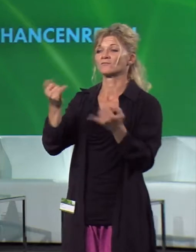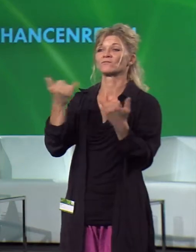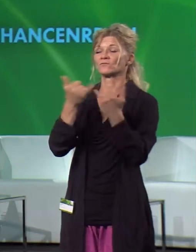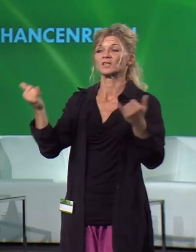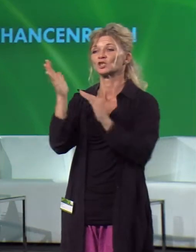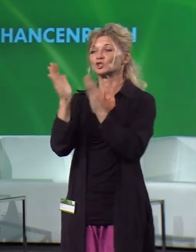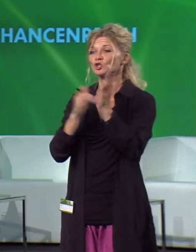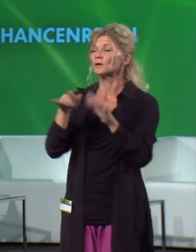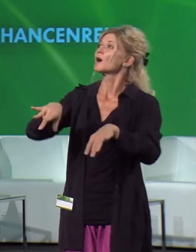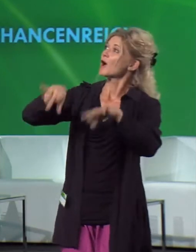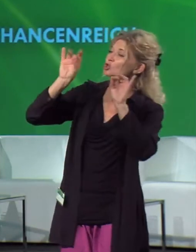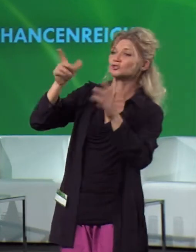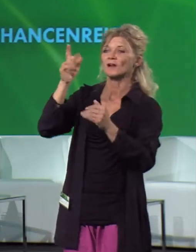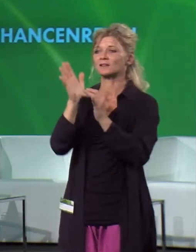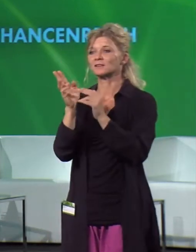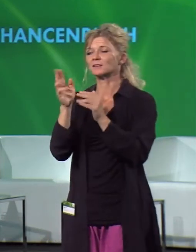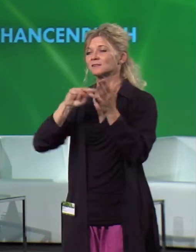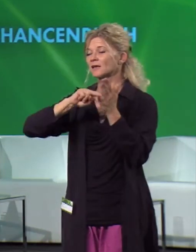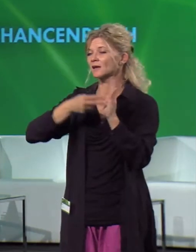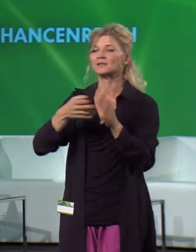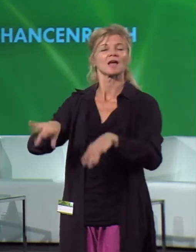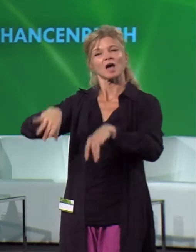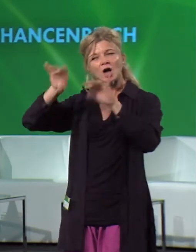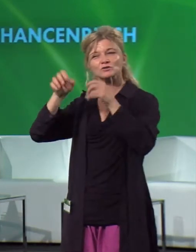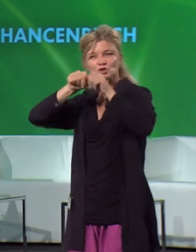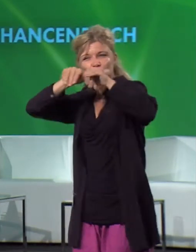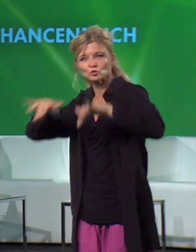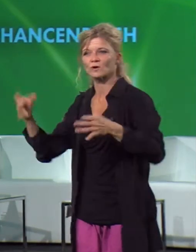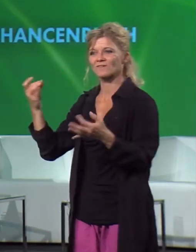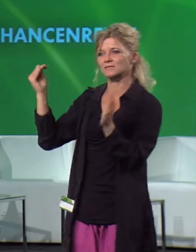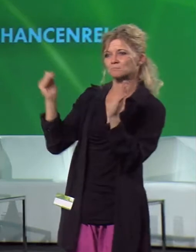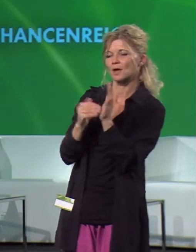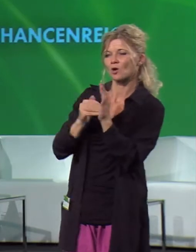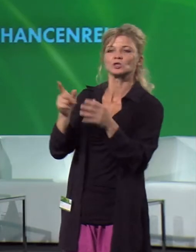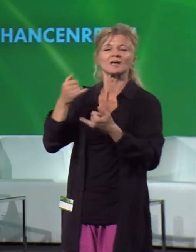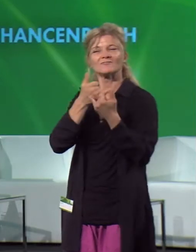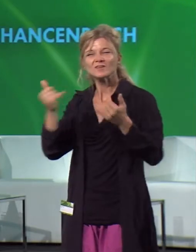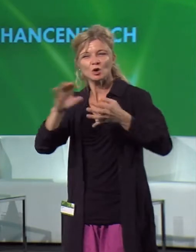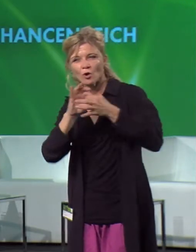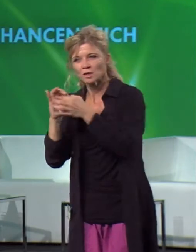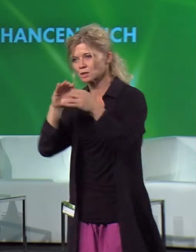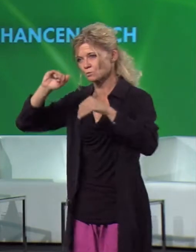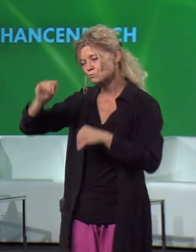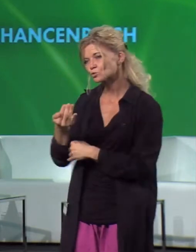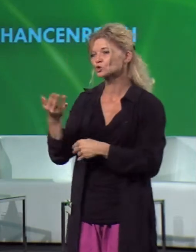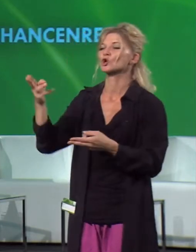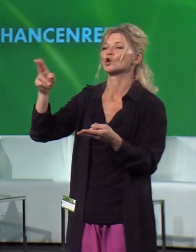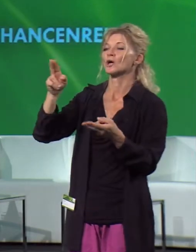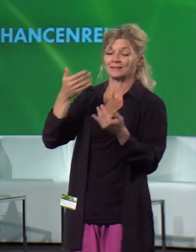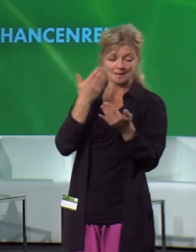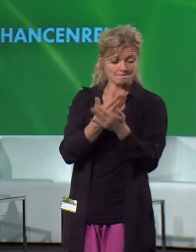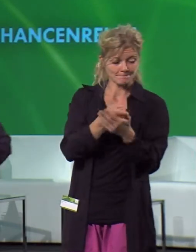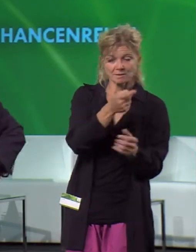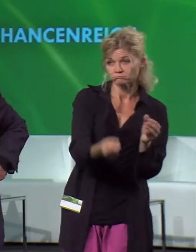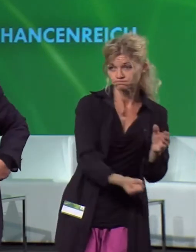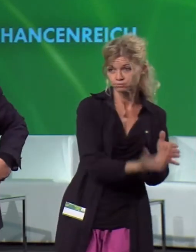Infrastrukturen aus, die bereitgestellt werden müssen, die Organisationsform, um die Energie vom Förderplatz zu den